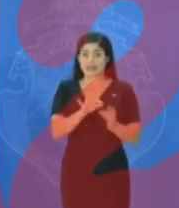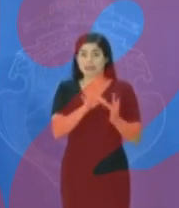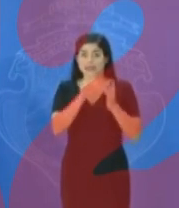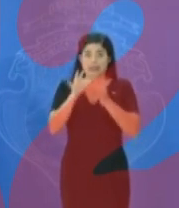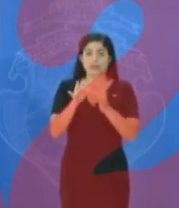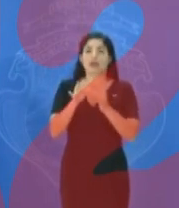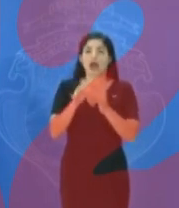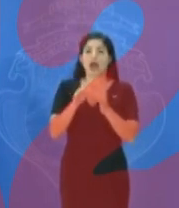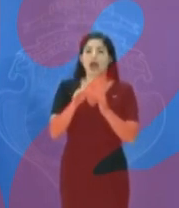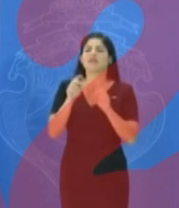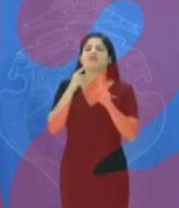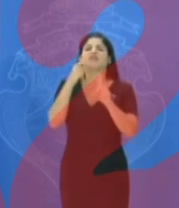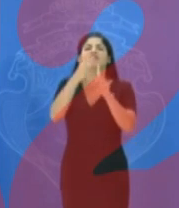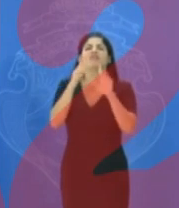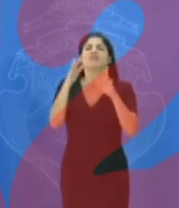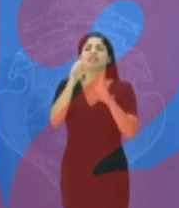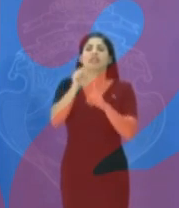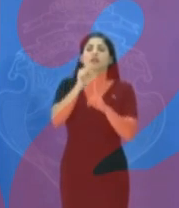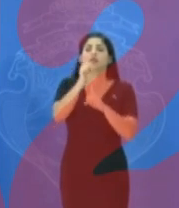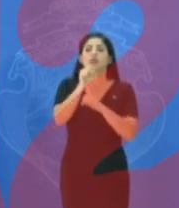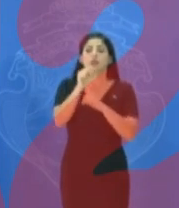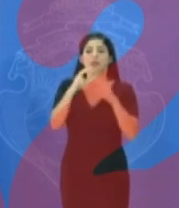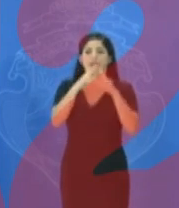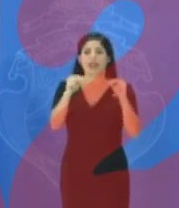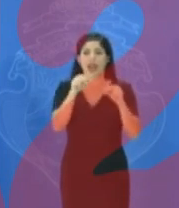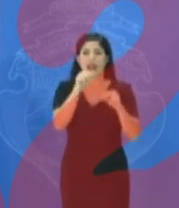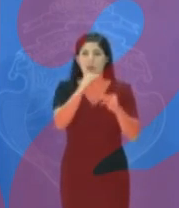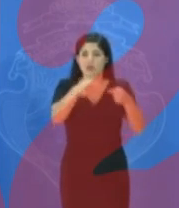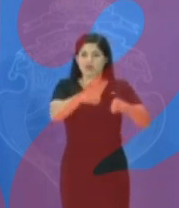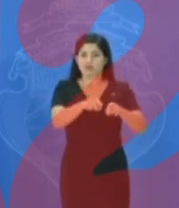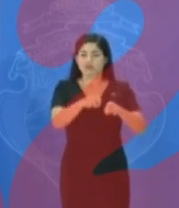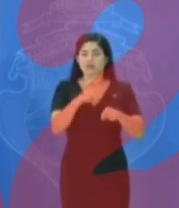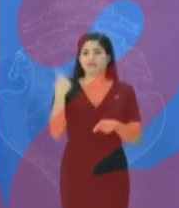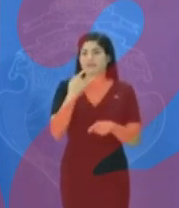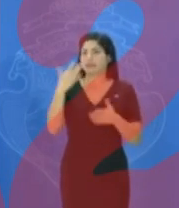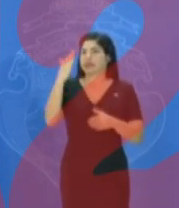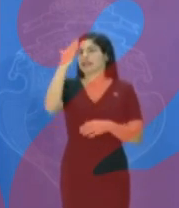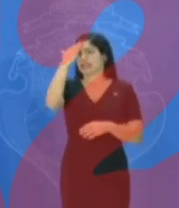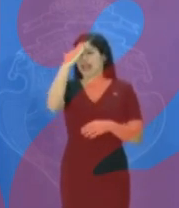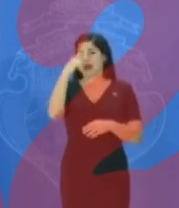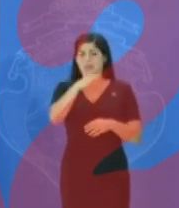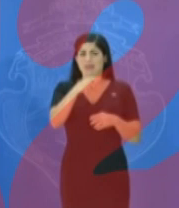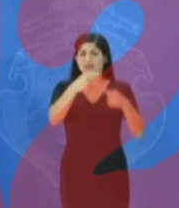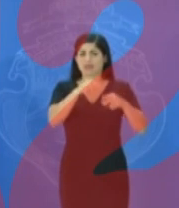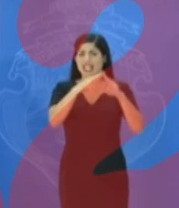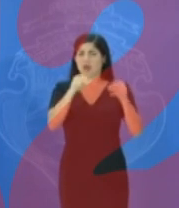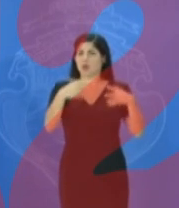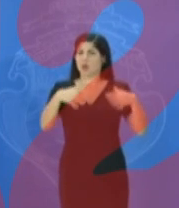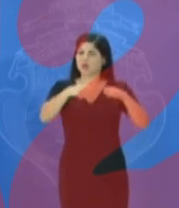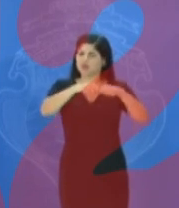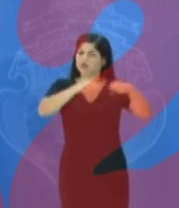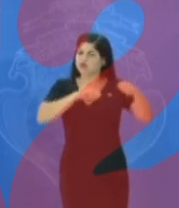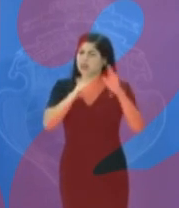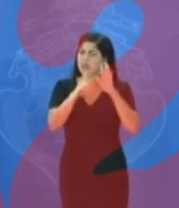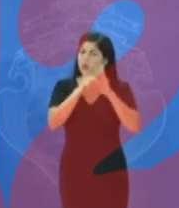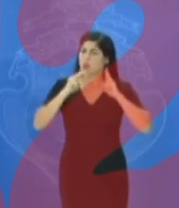con la situación del régimen en Nicaragua que como sabemos ha sido violatorio no solo de los derechos humanos